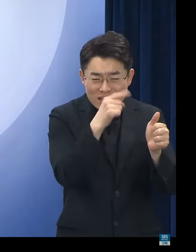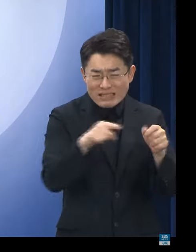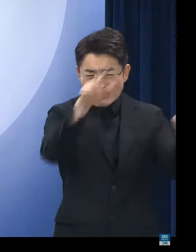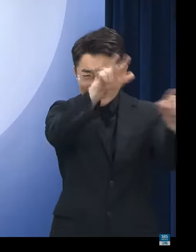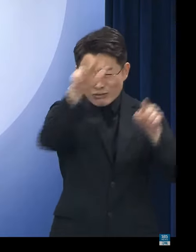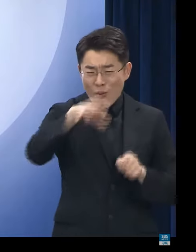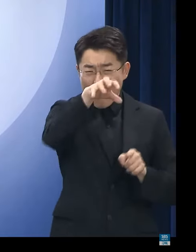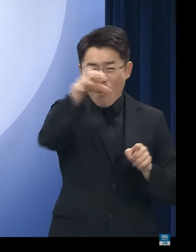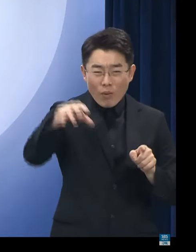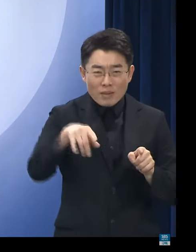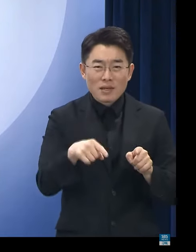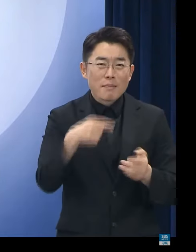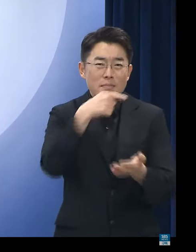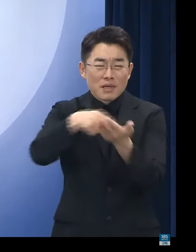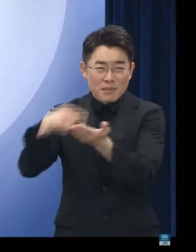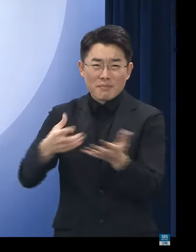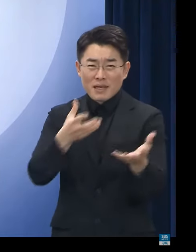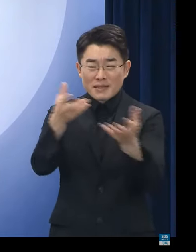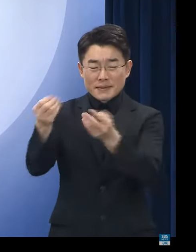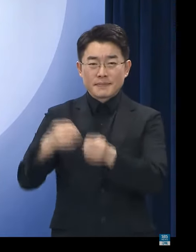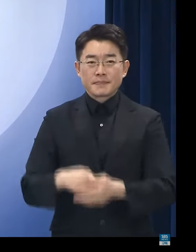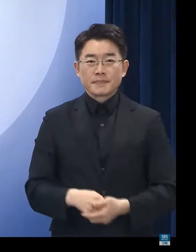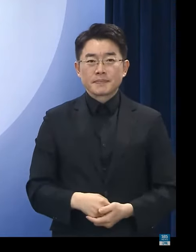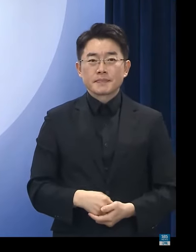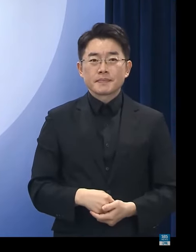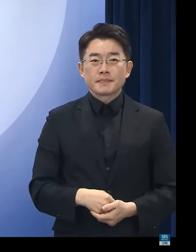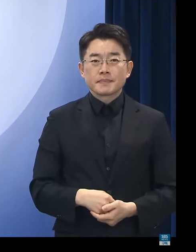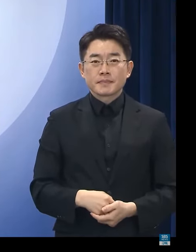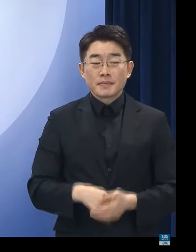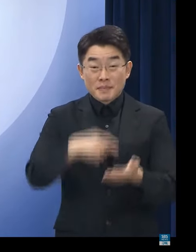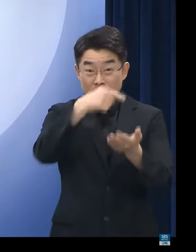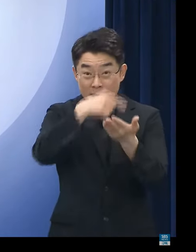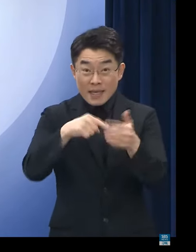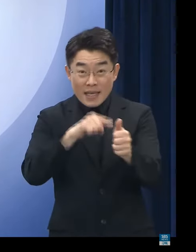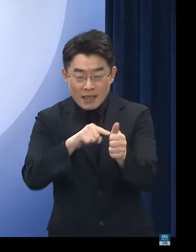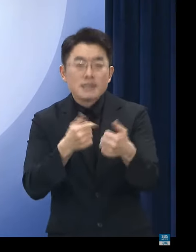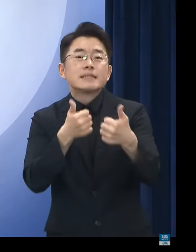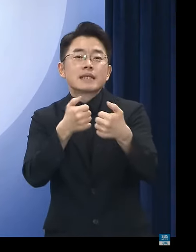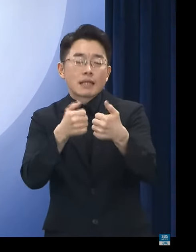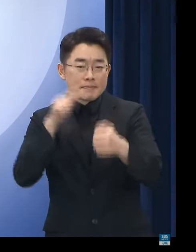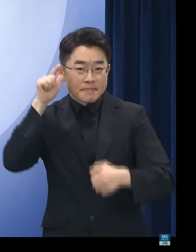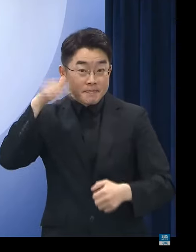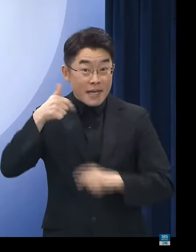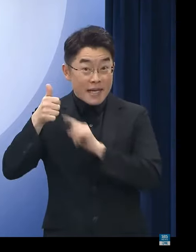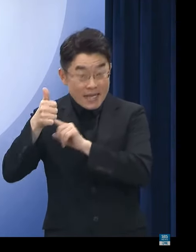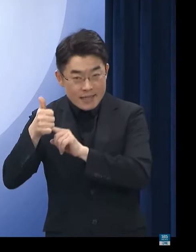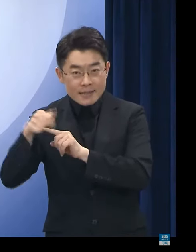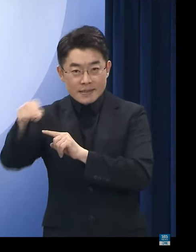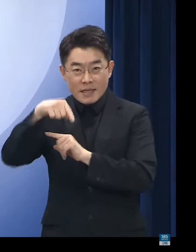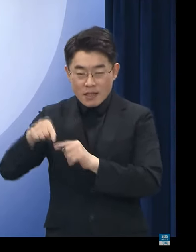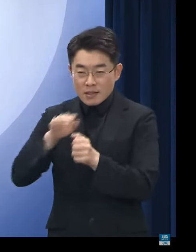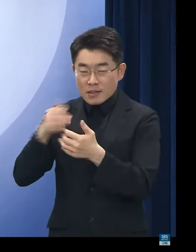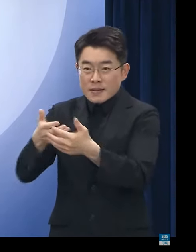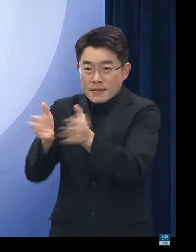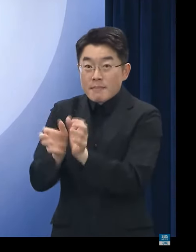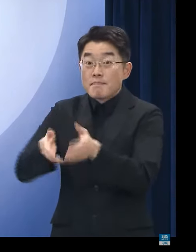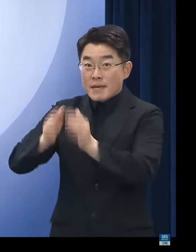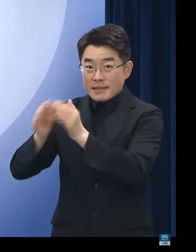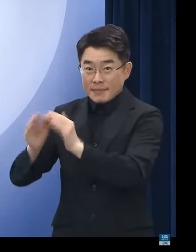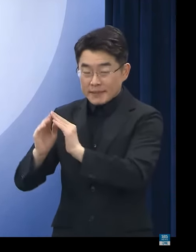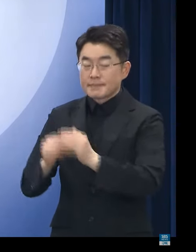발생하고 있는 만큼 전세 피해에 대한 상담 역량을 한층 더 보강하는 한편